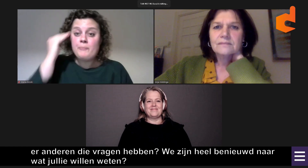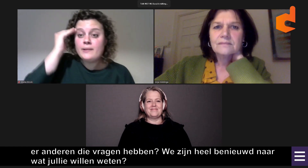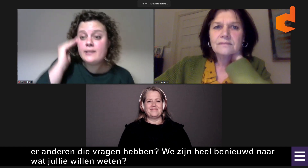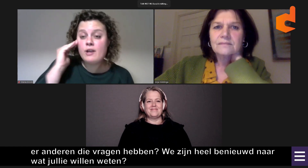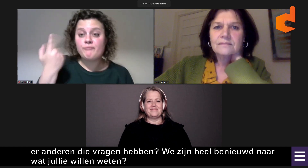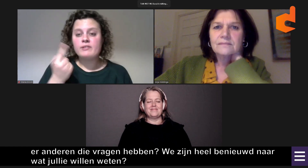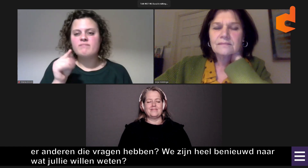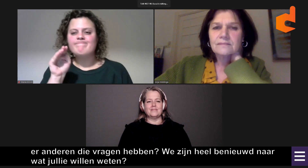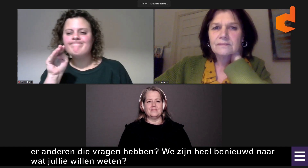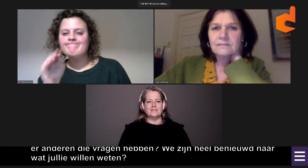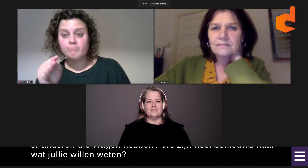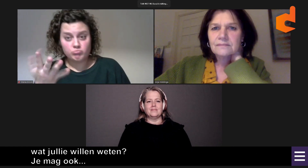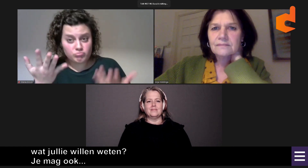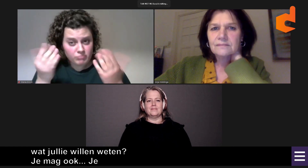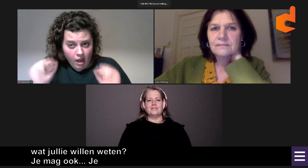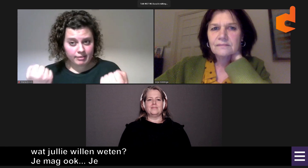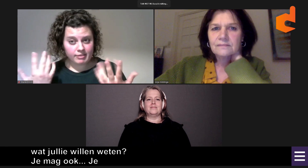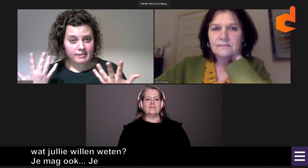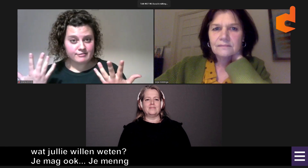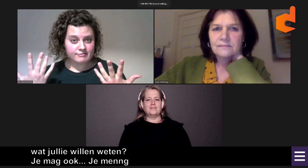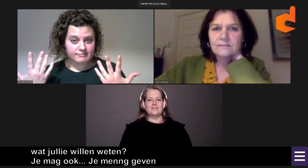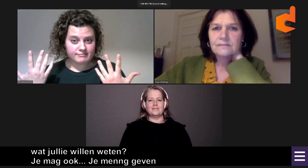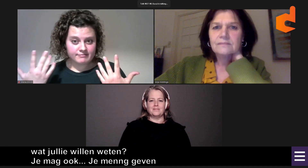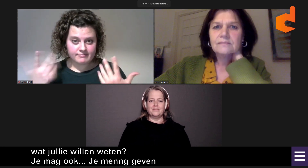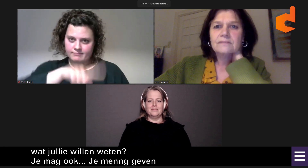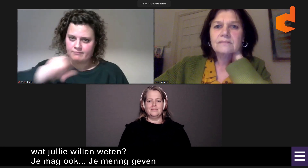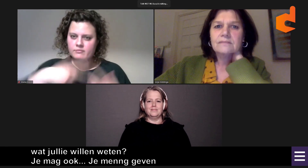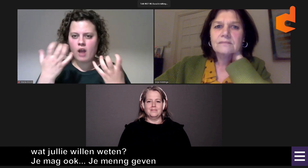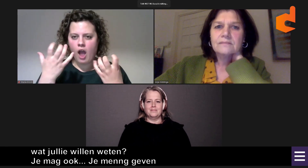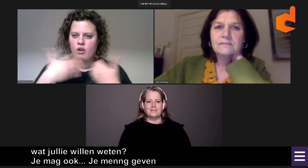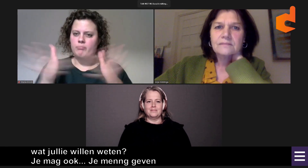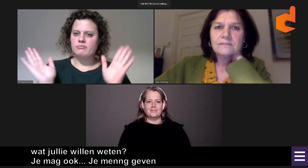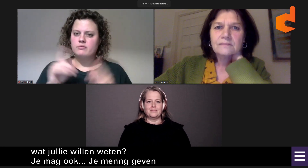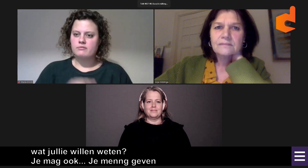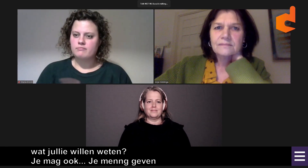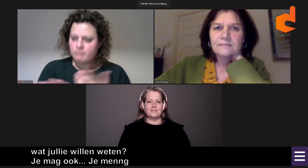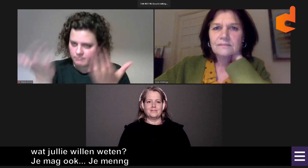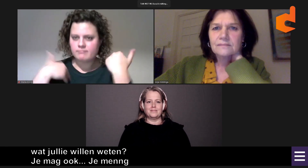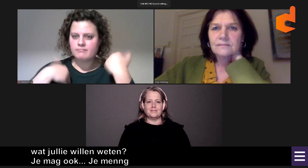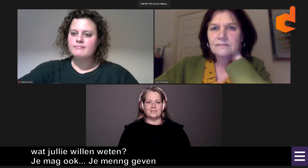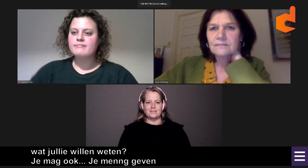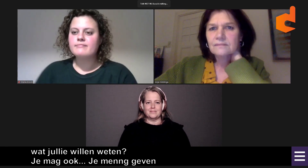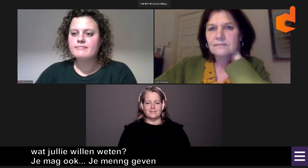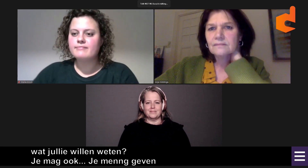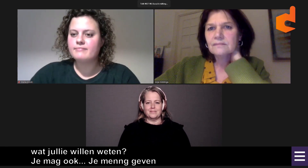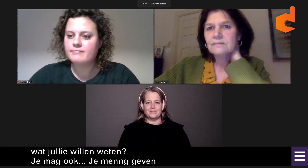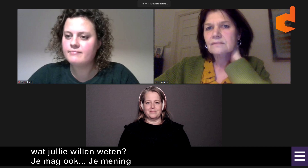Je mag ook je mening geven of iets anders of een opmerking. Dat kan allemaal. Wij staan daar gewoon open voor.